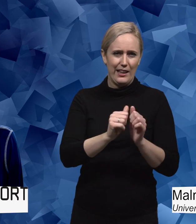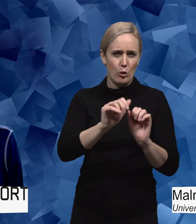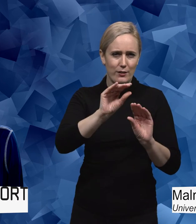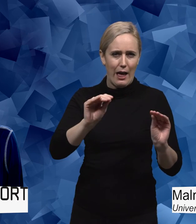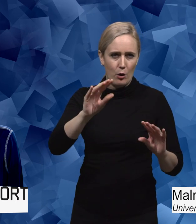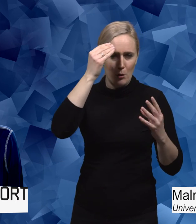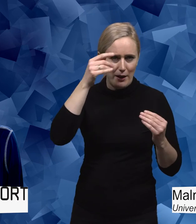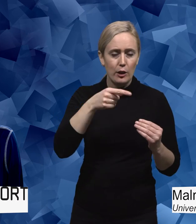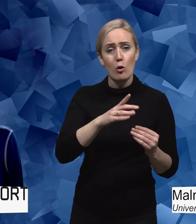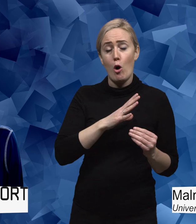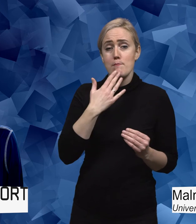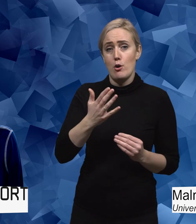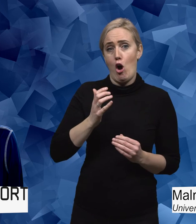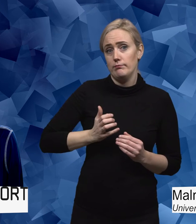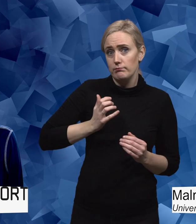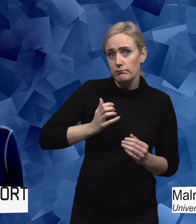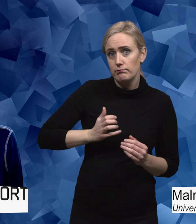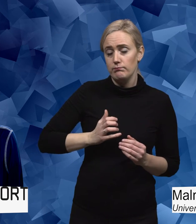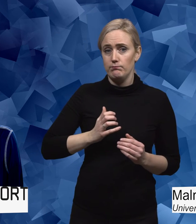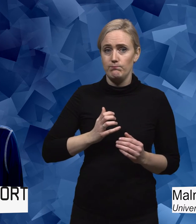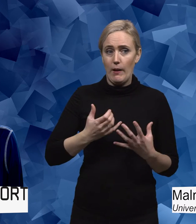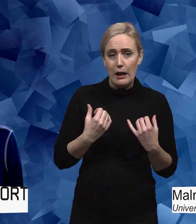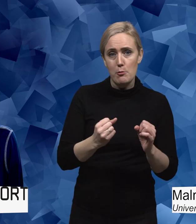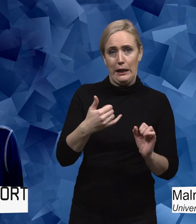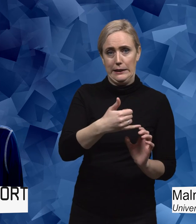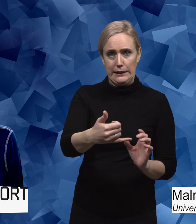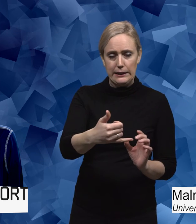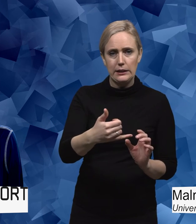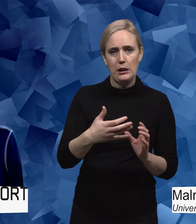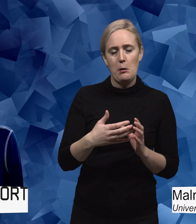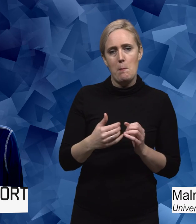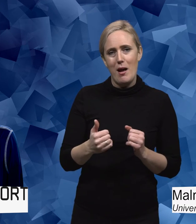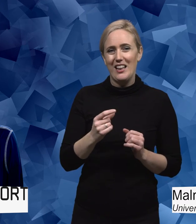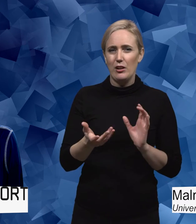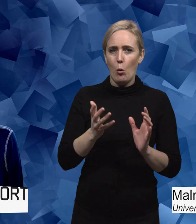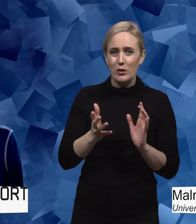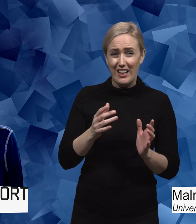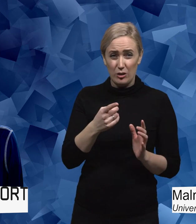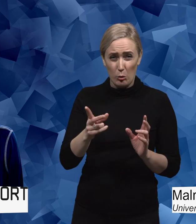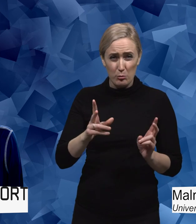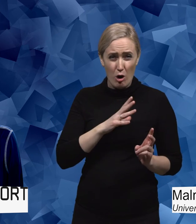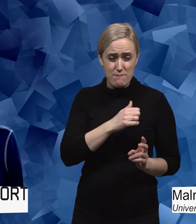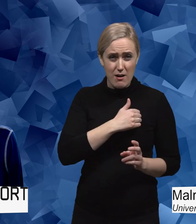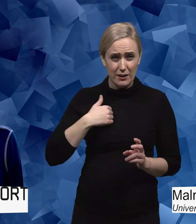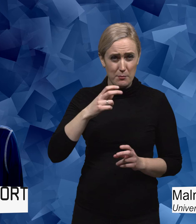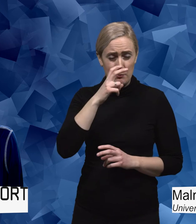ett bra engagemang. Det var väldigt osäkert då om de som hade det här maktperspektivet om de verkligen tog upp